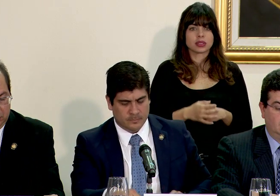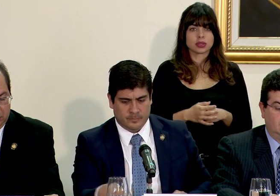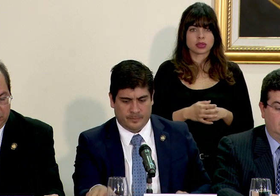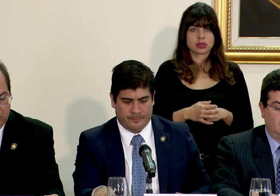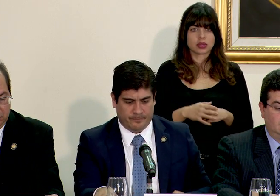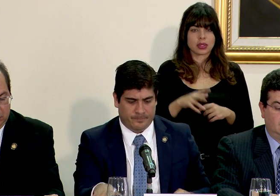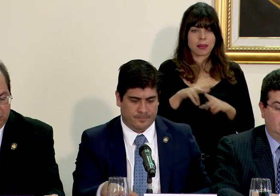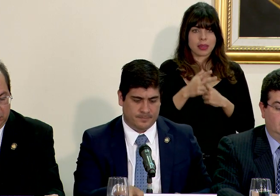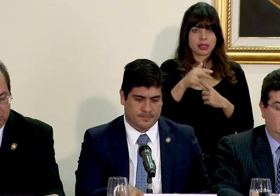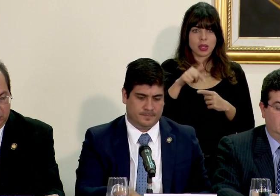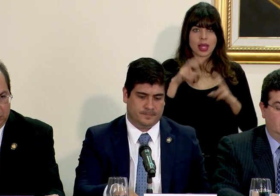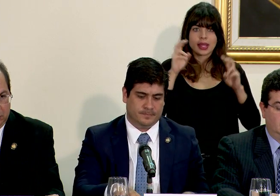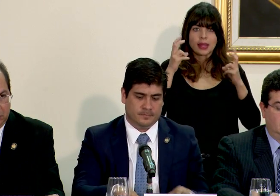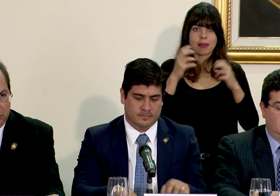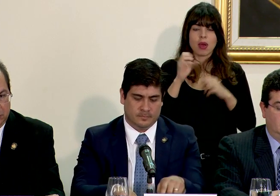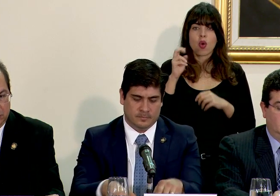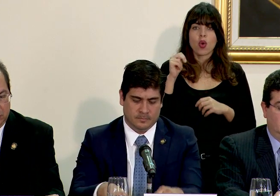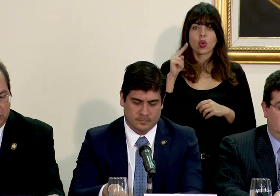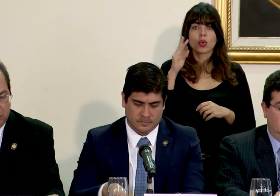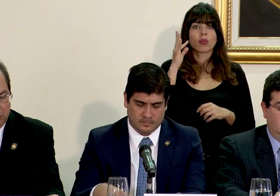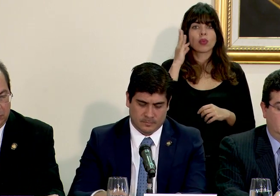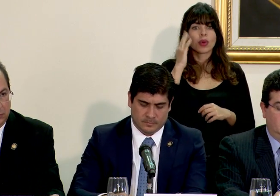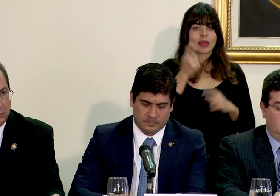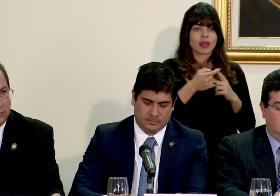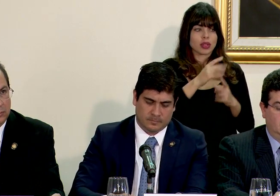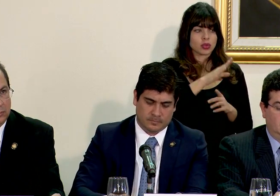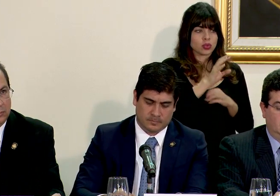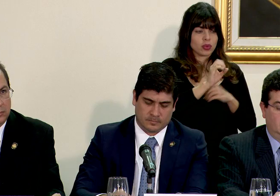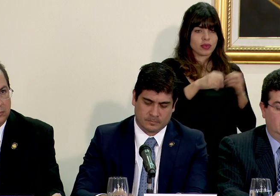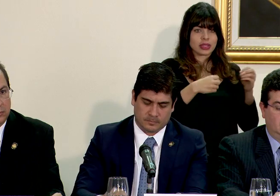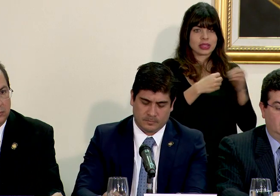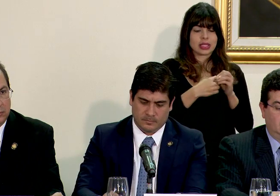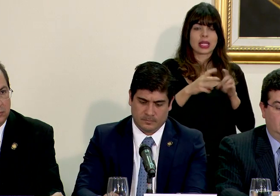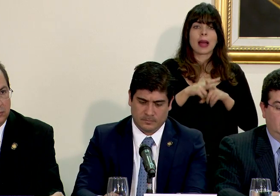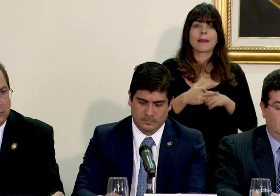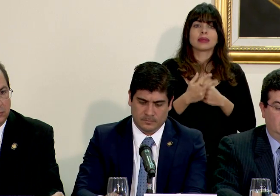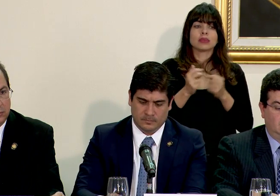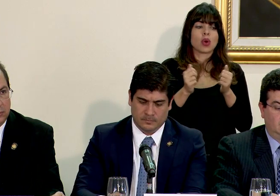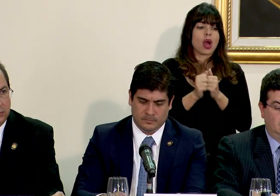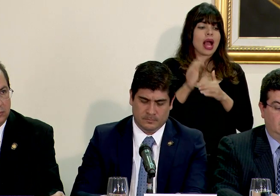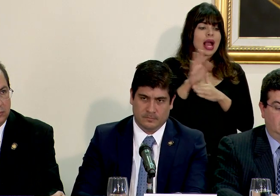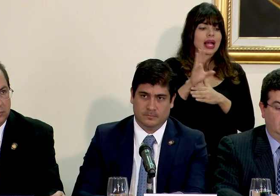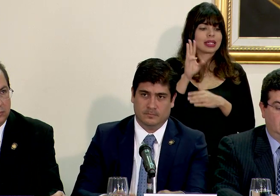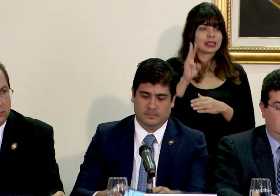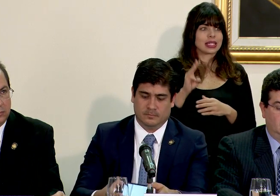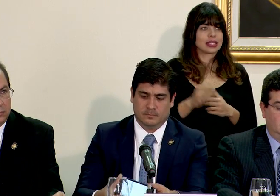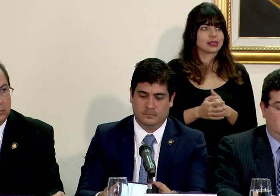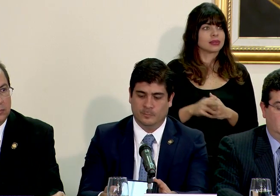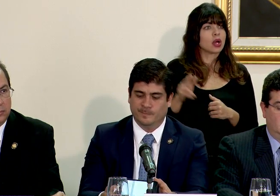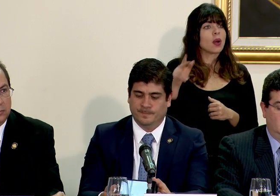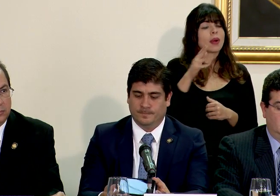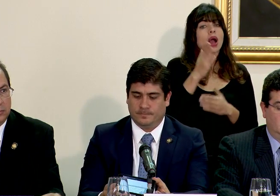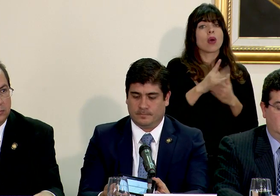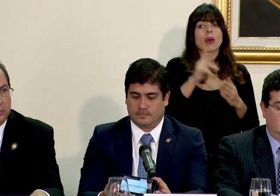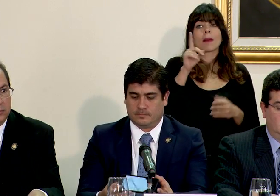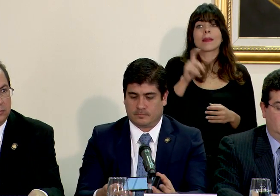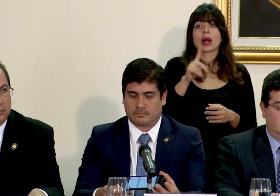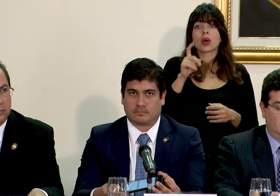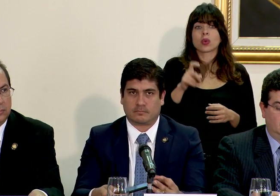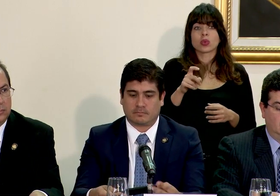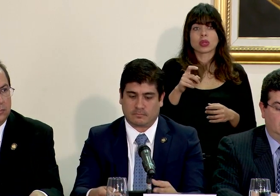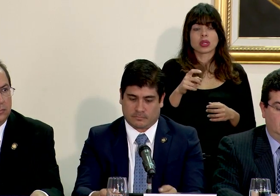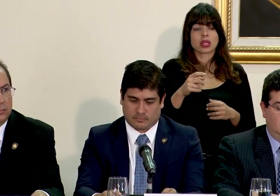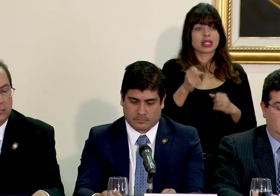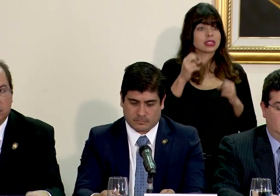inician desde hoy en el tema de una mujer desde su despacho. Iniciamos con Canal 6. Colegas, si hay consultas que no se pueden